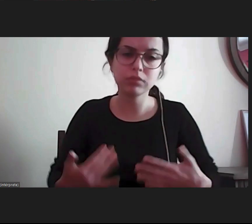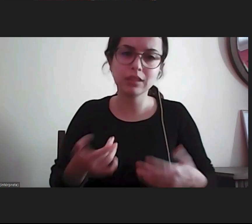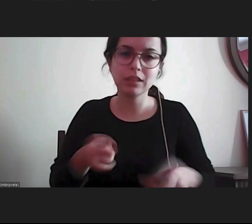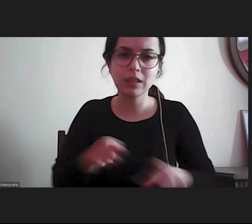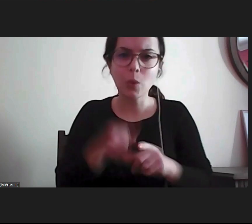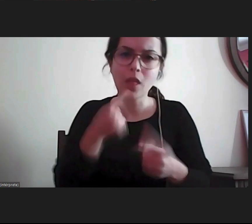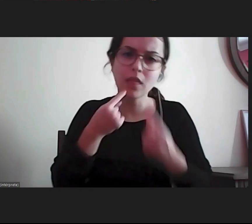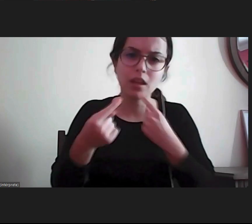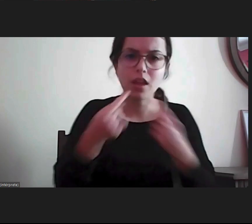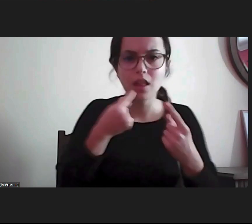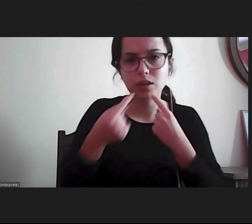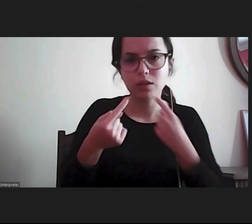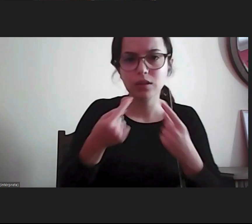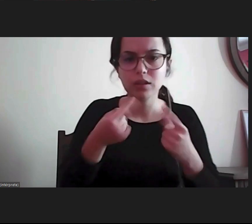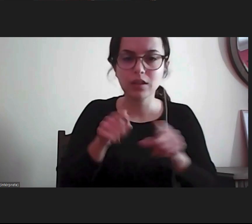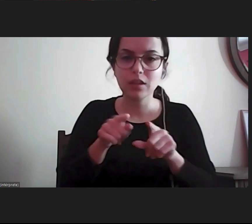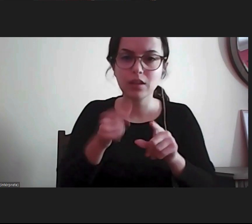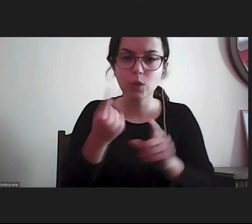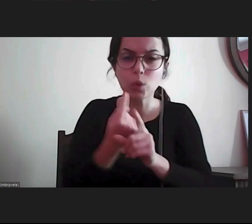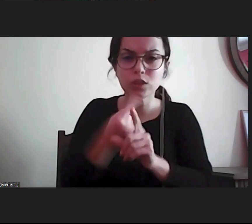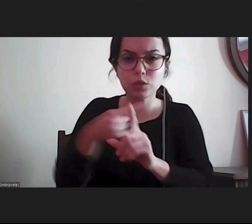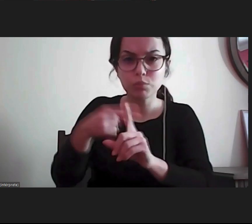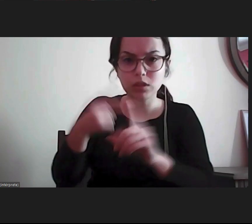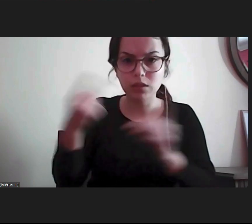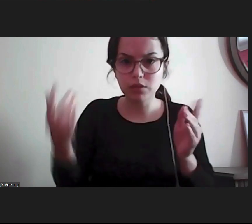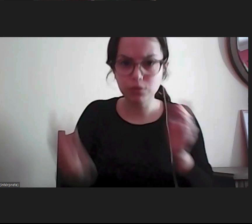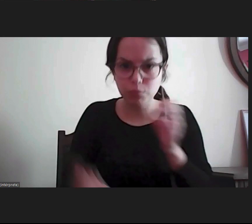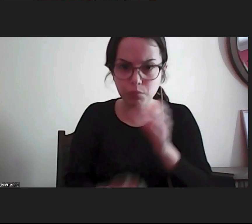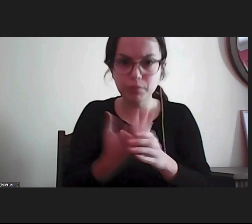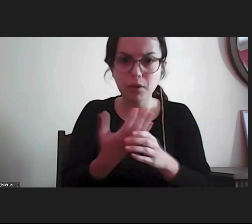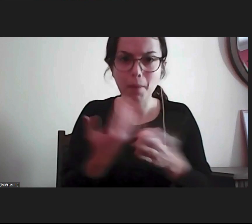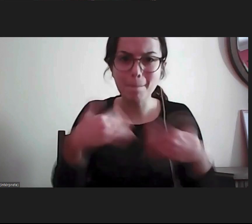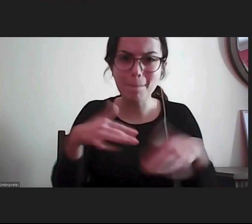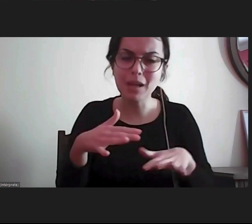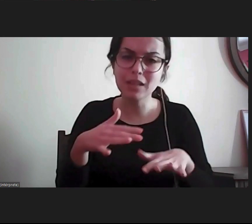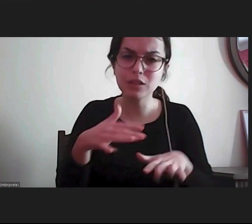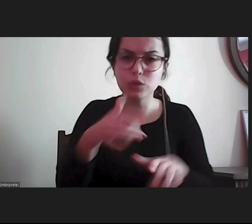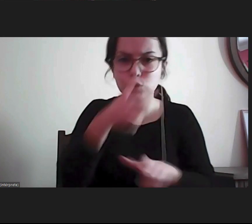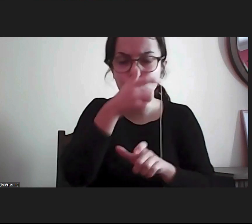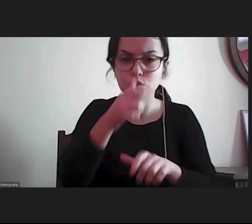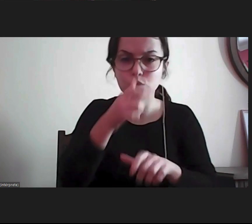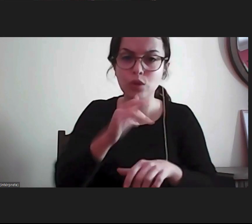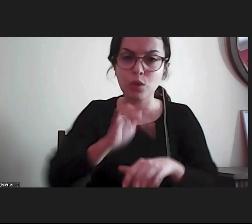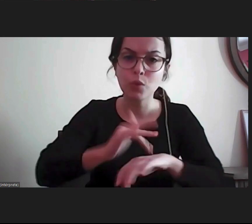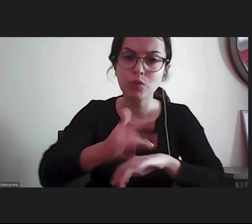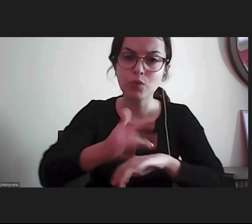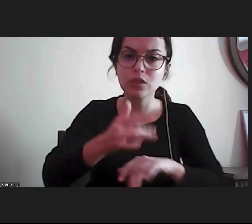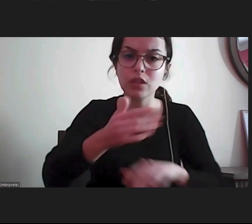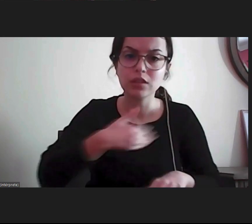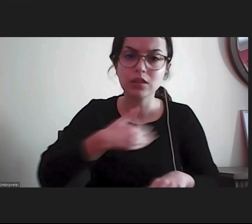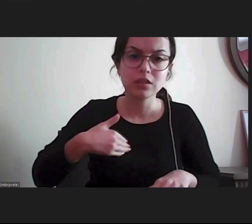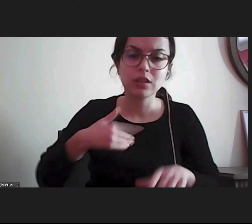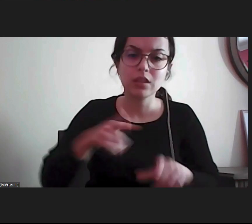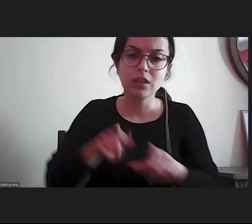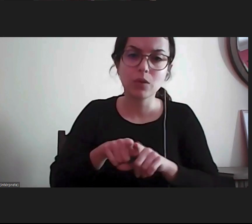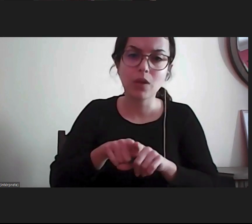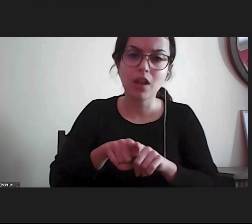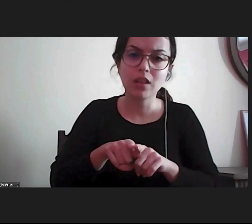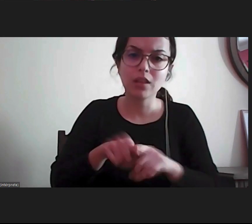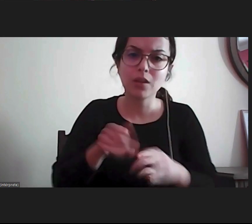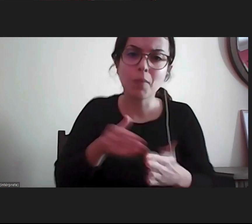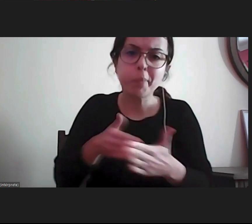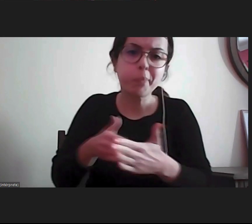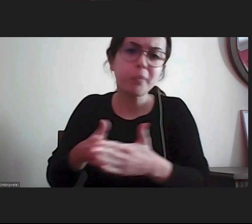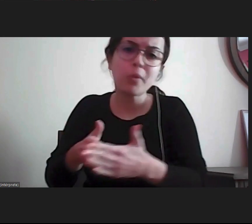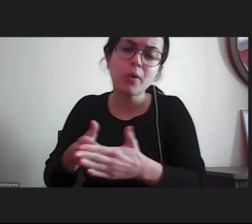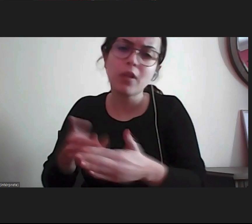de forma frutuosa mas que não foi evidente para os profissionais de saúde porque para eles aquilo não era uma medida que condicionasse a